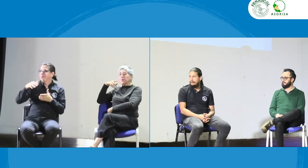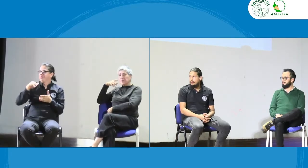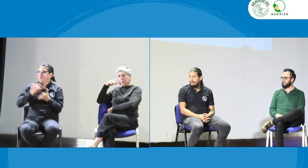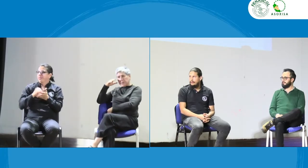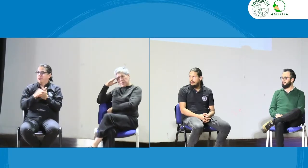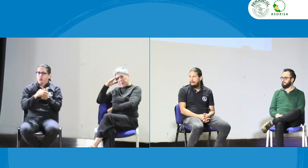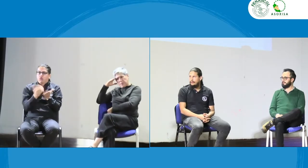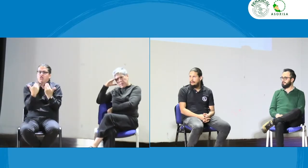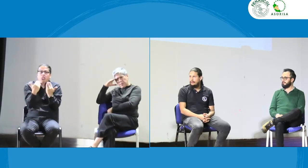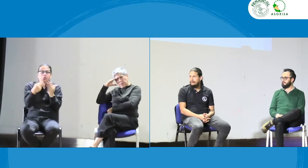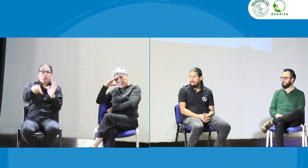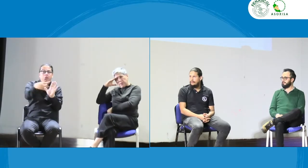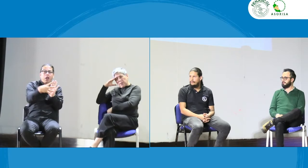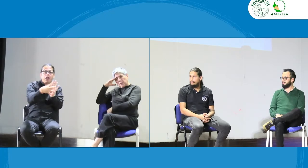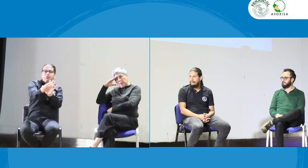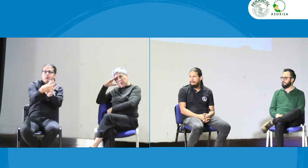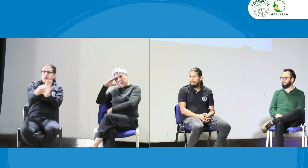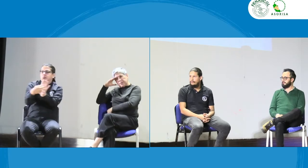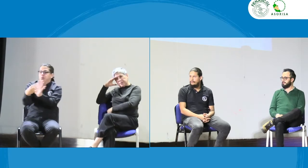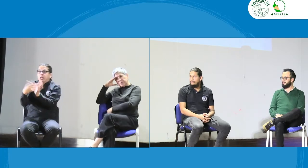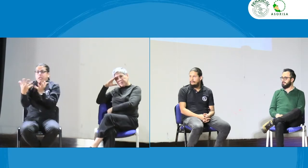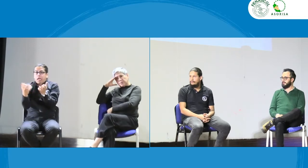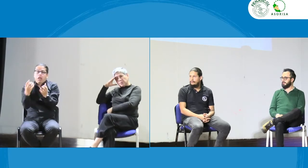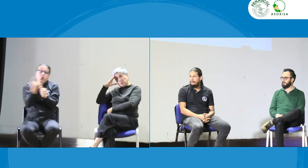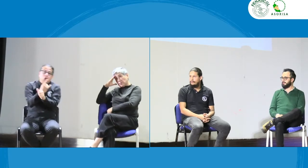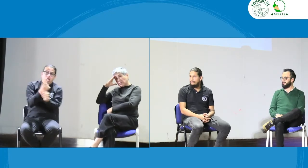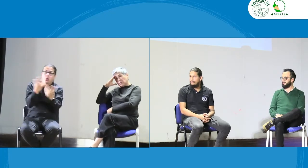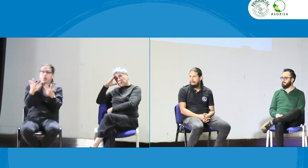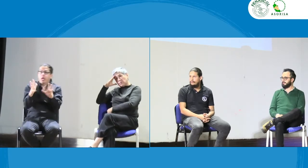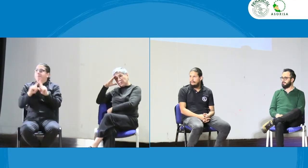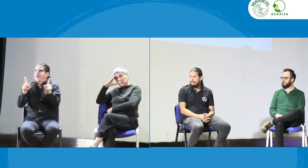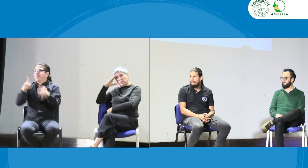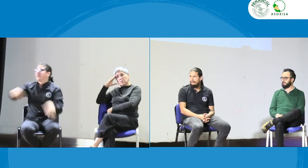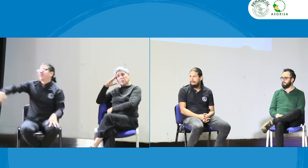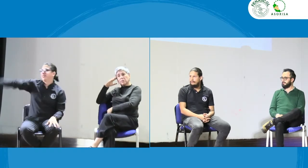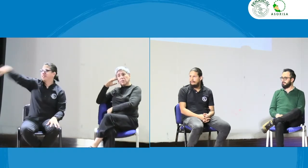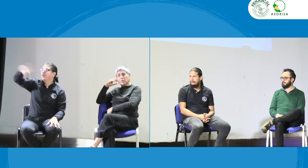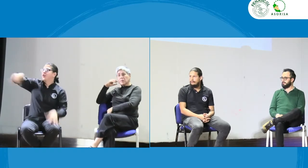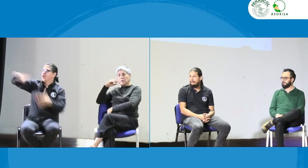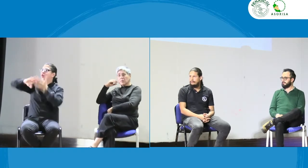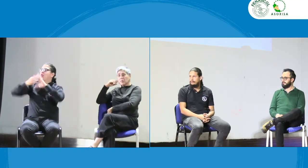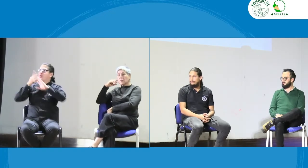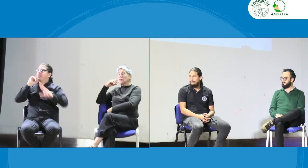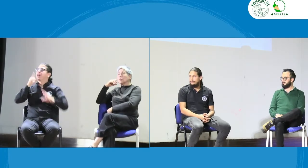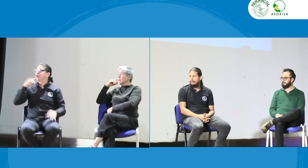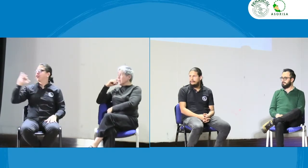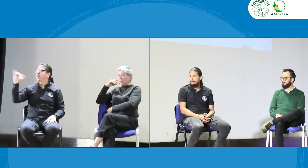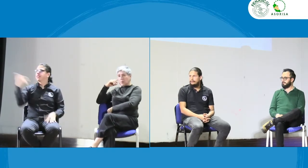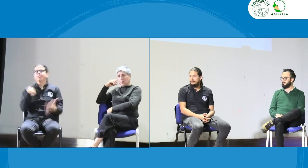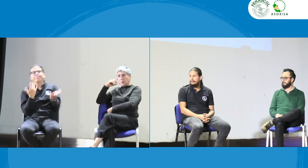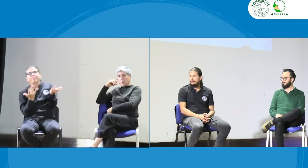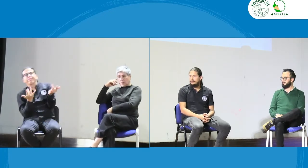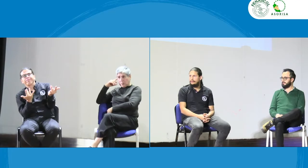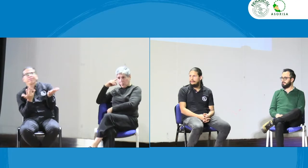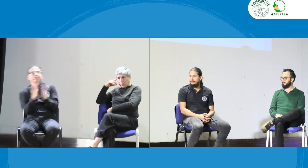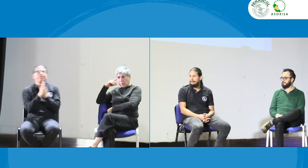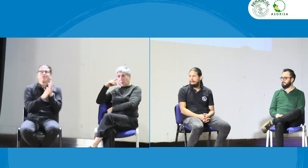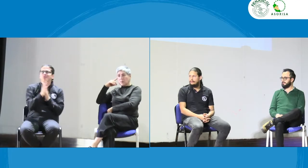procesos de aquí en adelante. Entonces, si los quieren usar o no lo quieren usar, ¿sí? Las otras personas